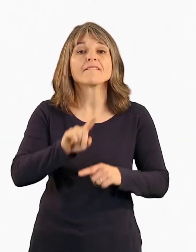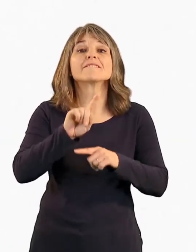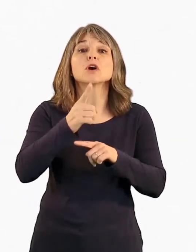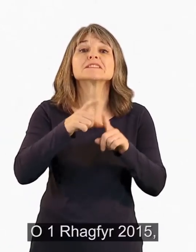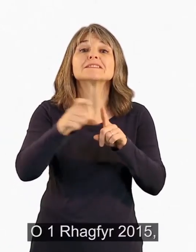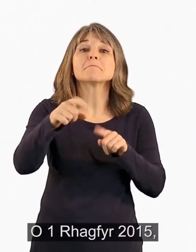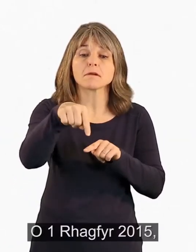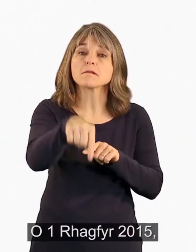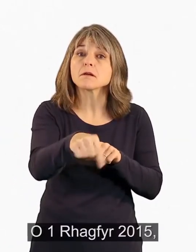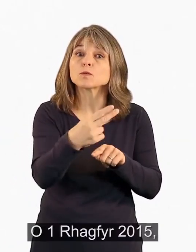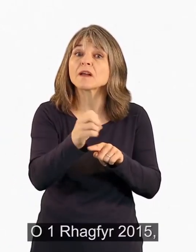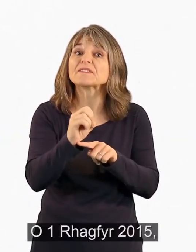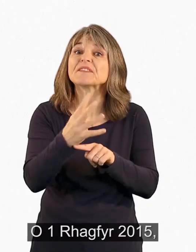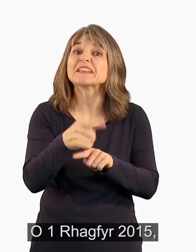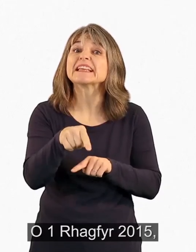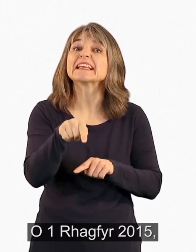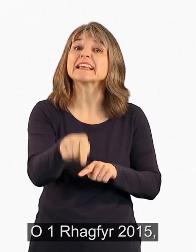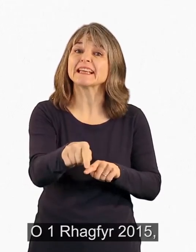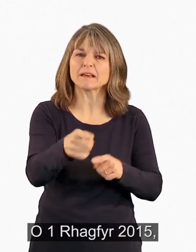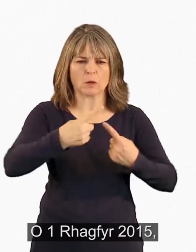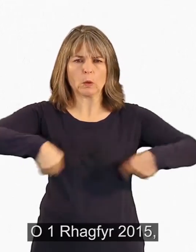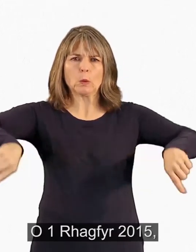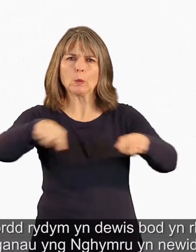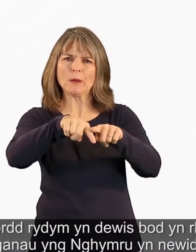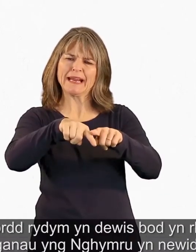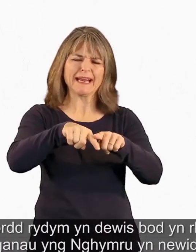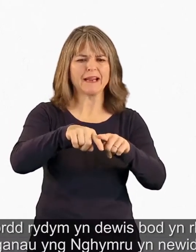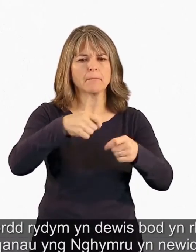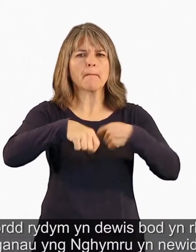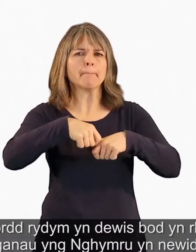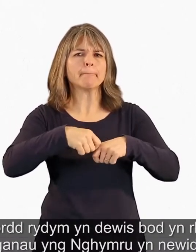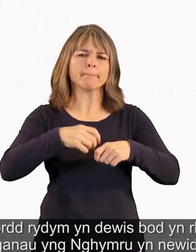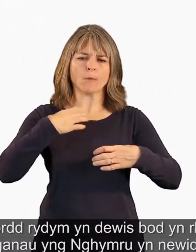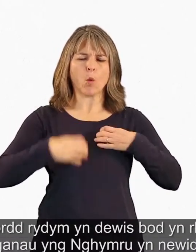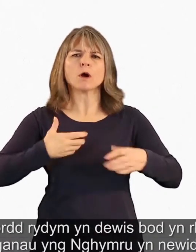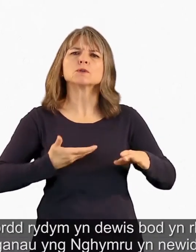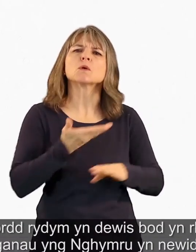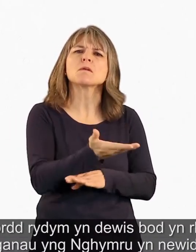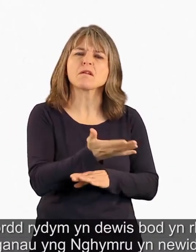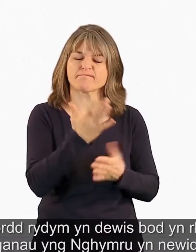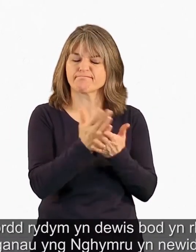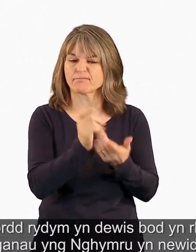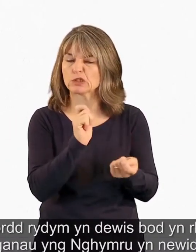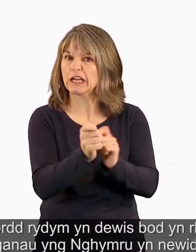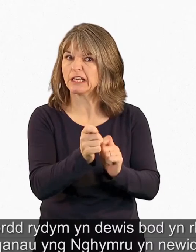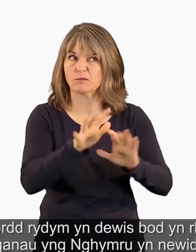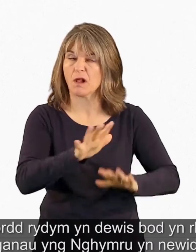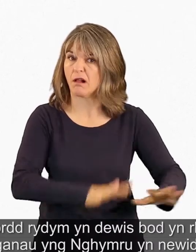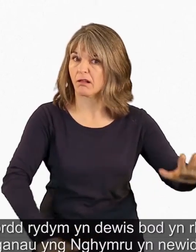O'r cyntaf o rhagfyr 2015, bydd y ffordd rydym yn dewis bod yn rhoddwyr organau yng Nghymru yn newid.